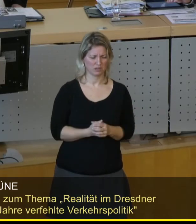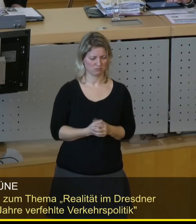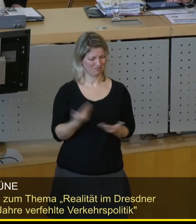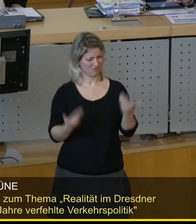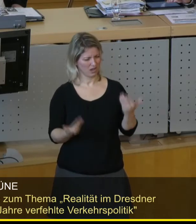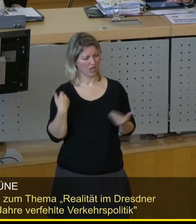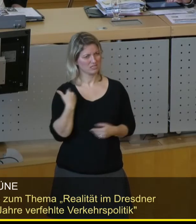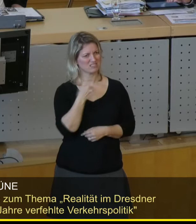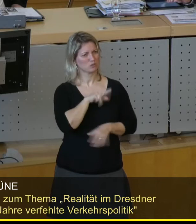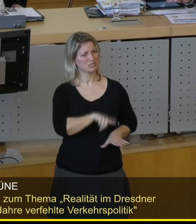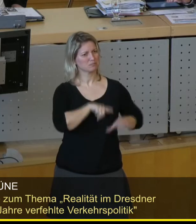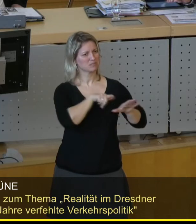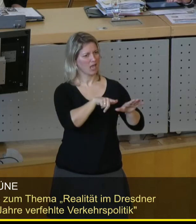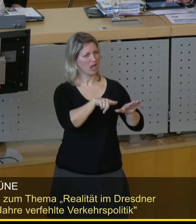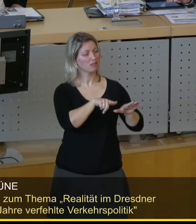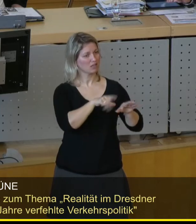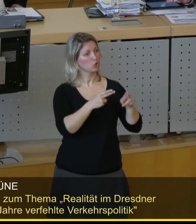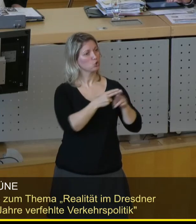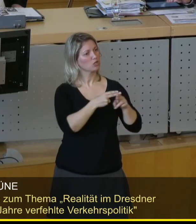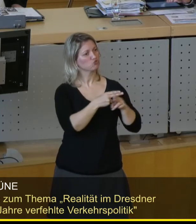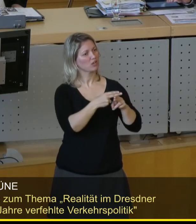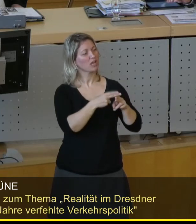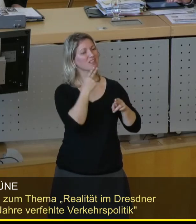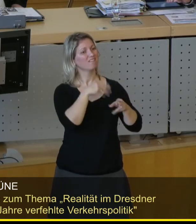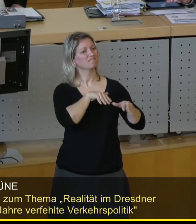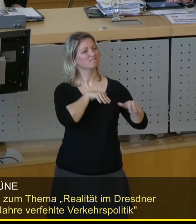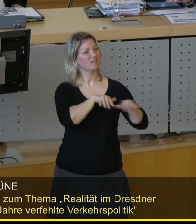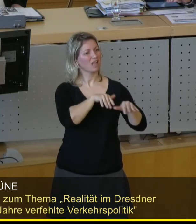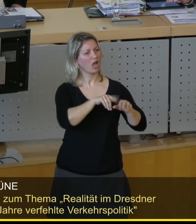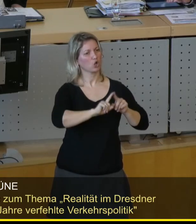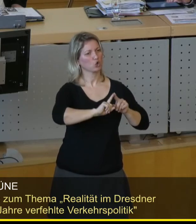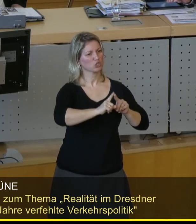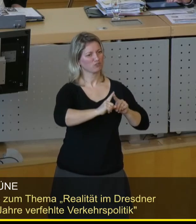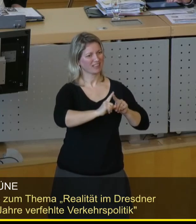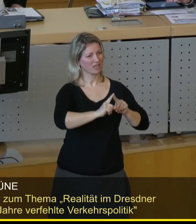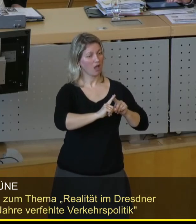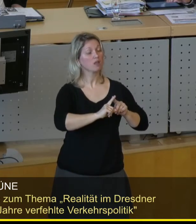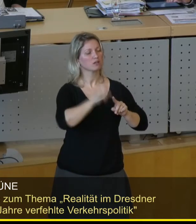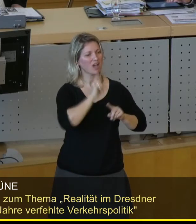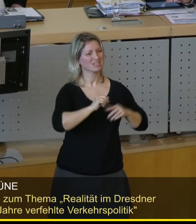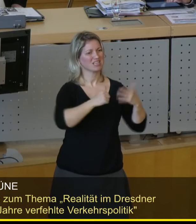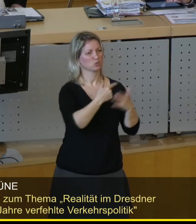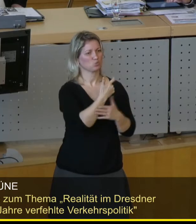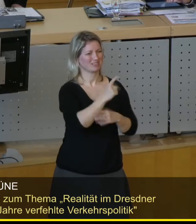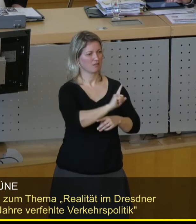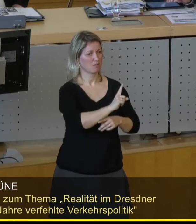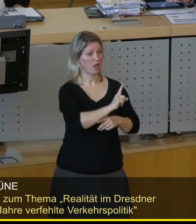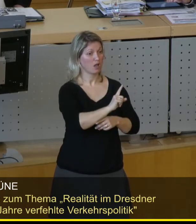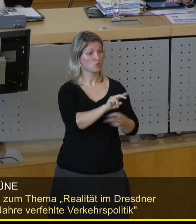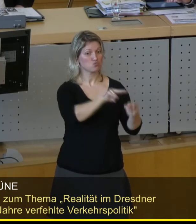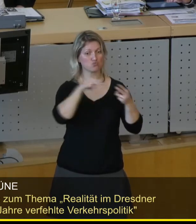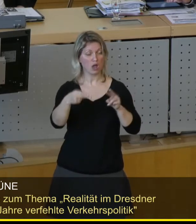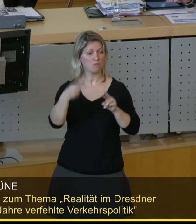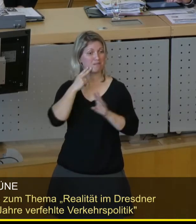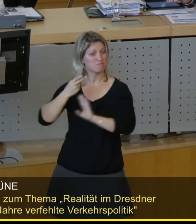ist der Durchschnittsverkehrsgeschwindigkeitsfluss vom MIV bei 26 kmh. Die Bahn dagegen, wo viel